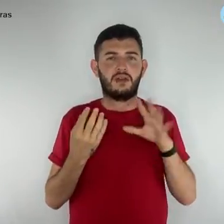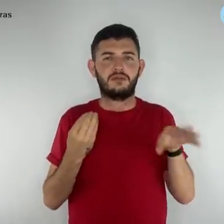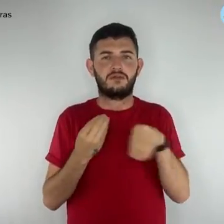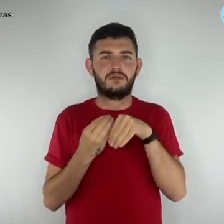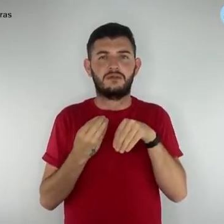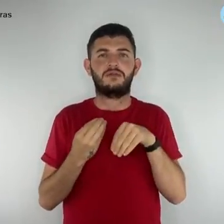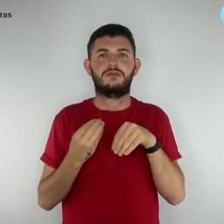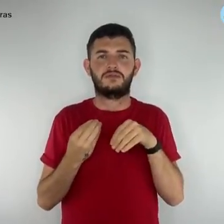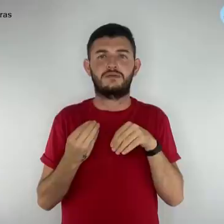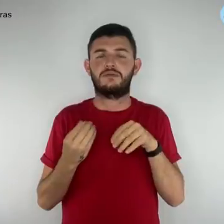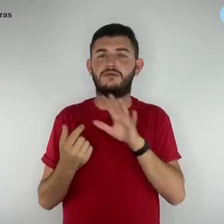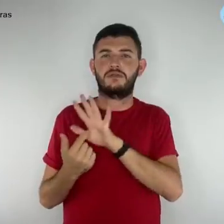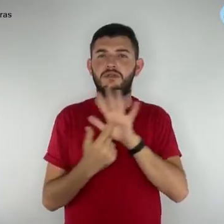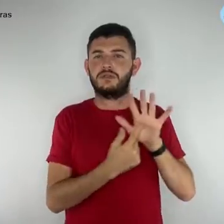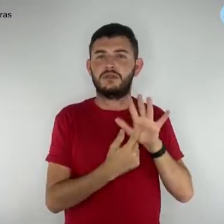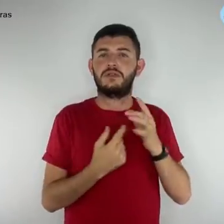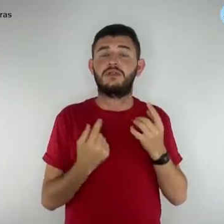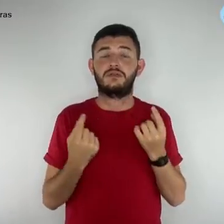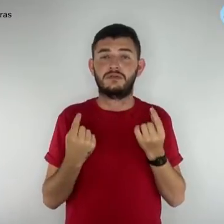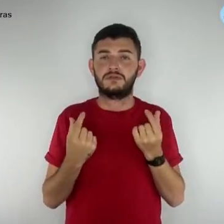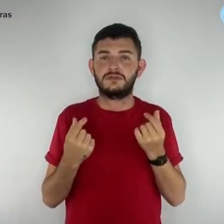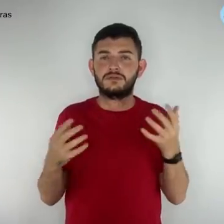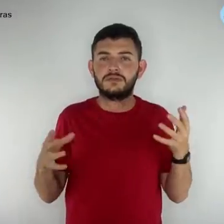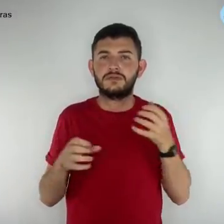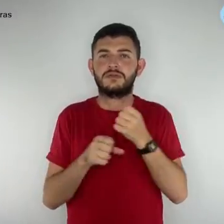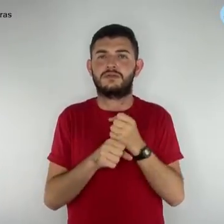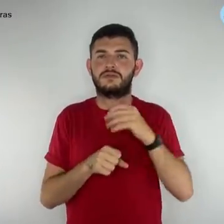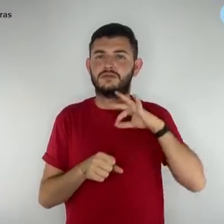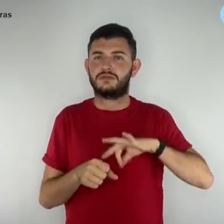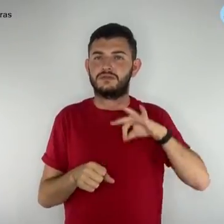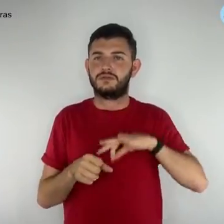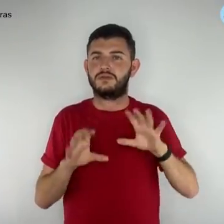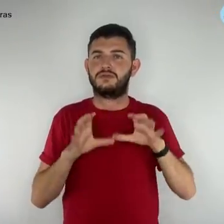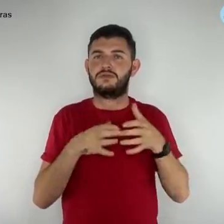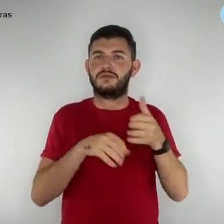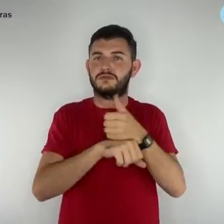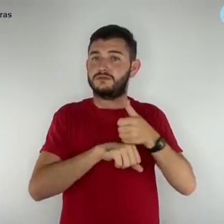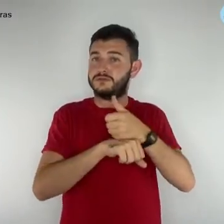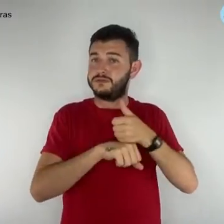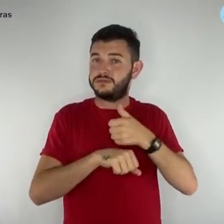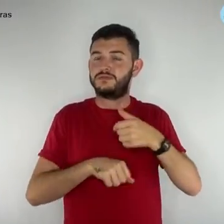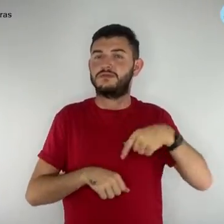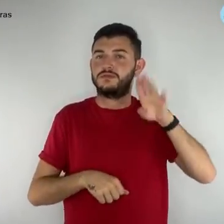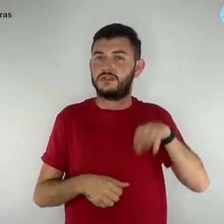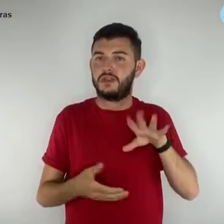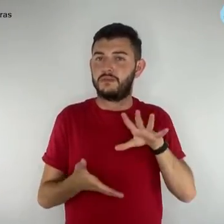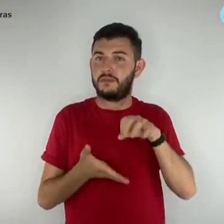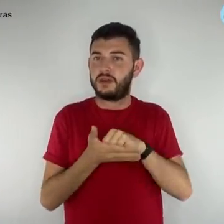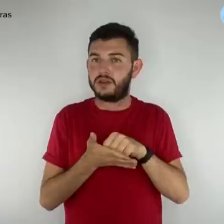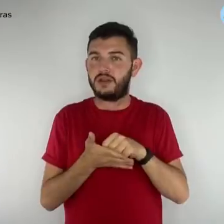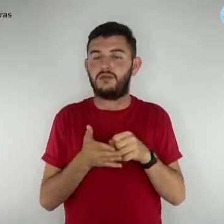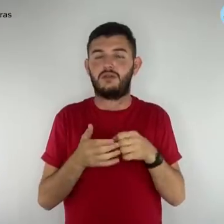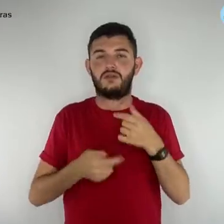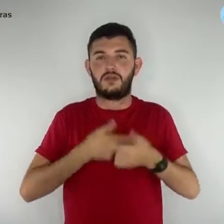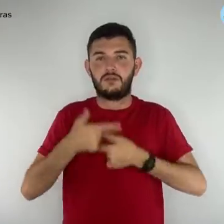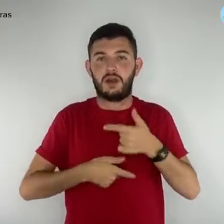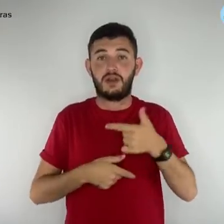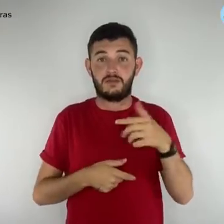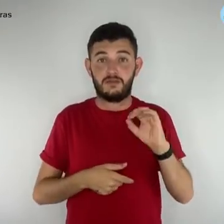valores expressivos nos vencimentos da categoria. Aqueles que tinham matrícula de 20 horas, por exemplo,